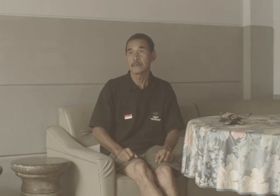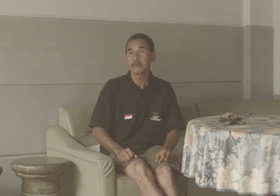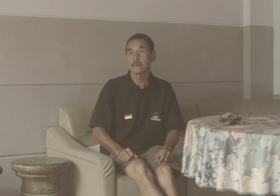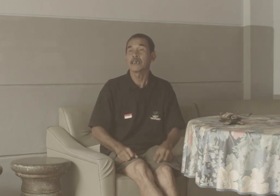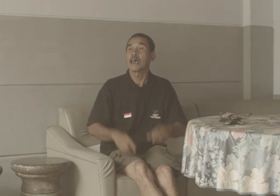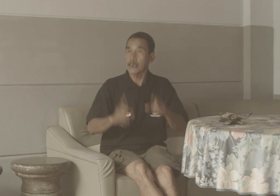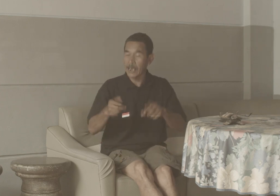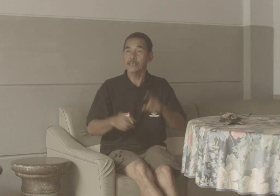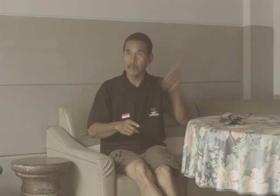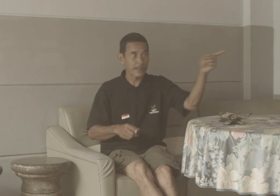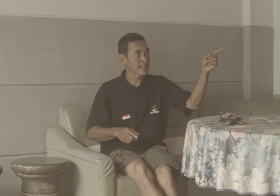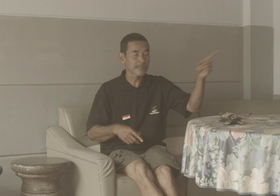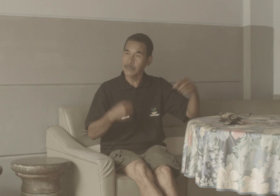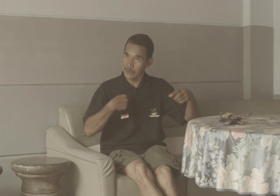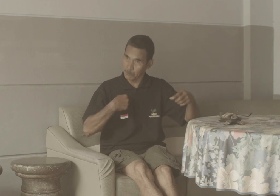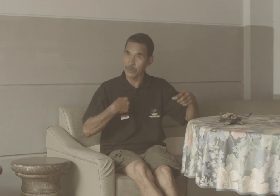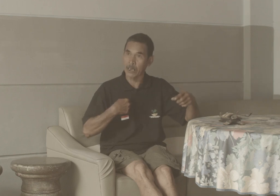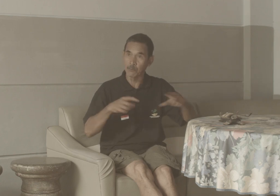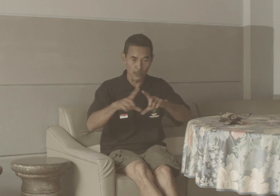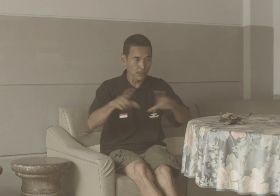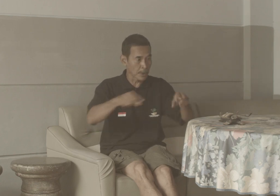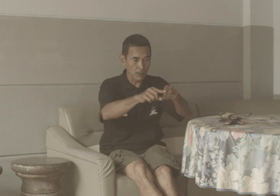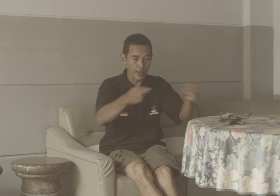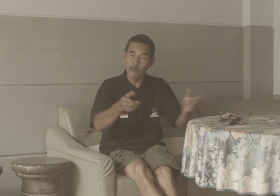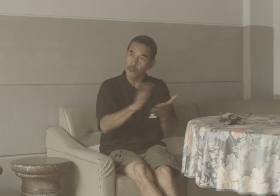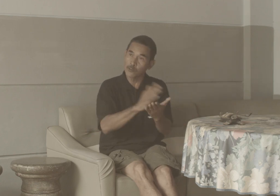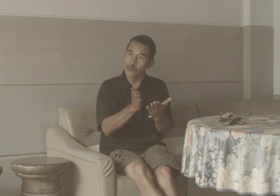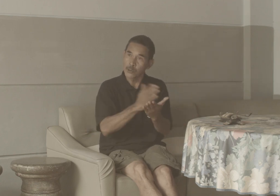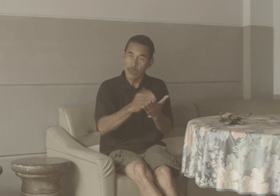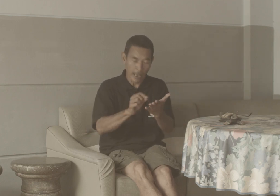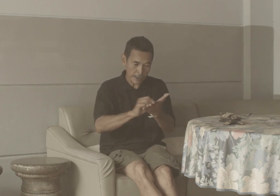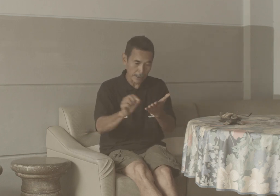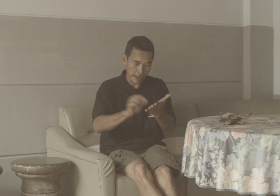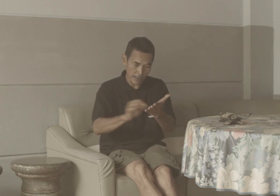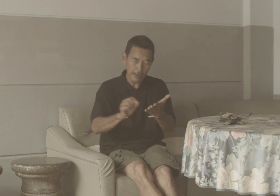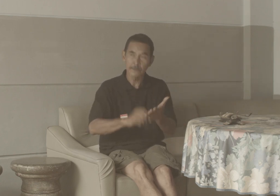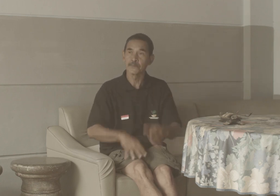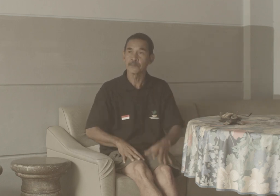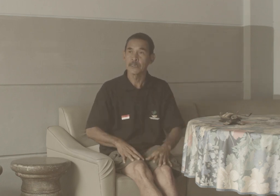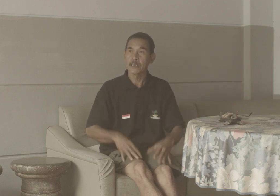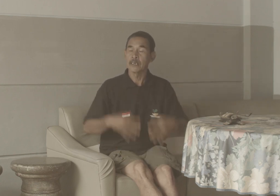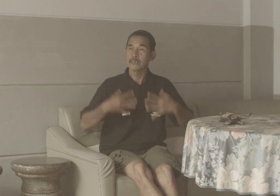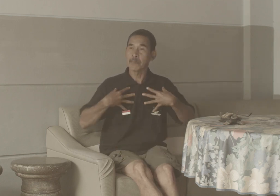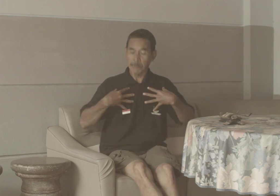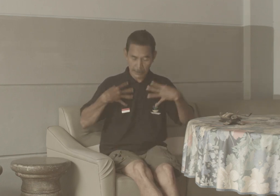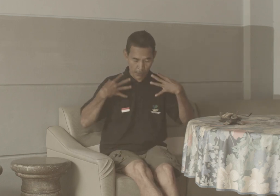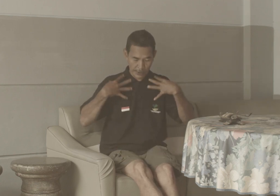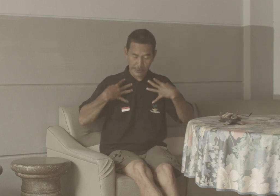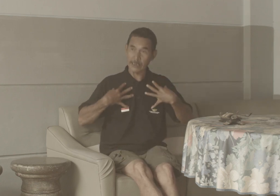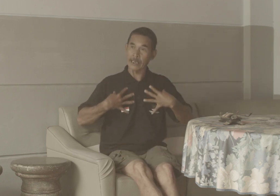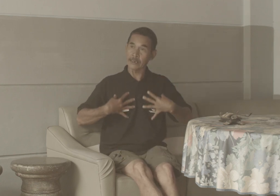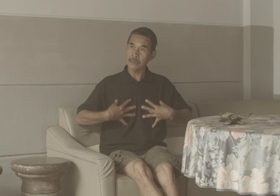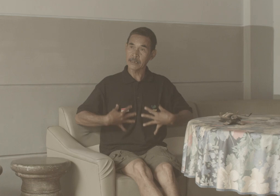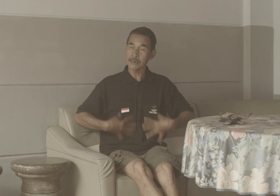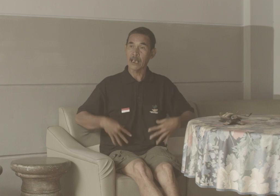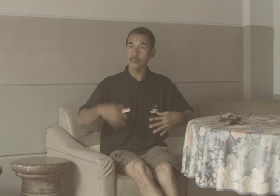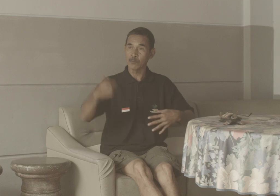Ada Hasil Penelitian Saya Punya Buku Hasilnya Itu Sebab Di Bodi Saya Ini Atau